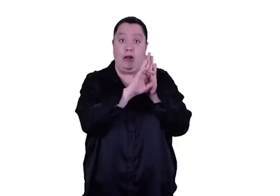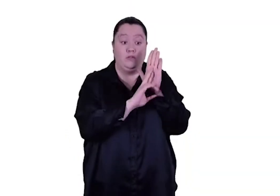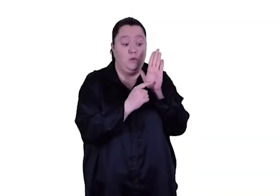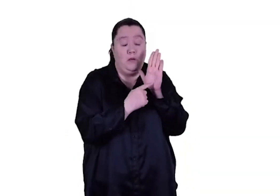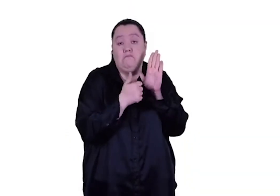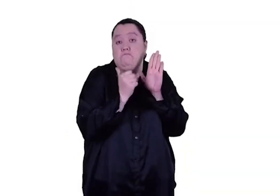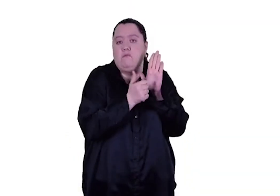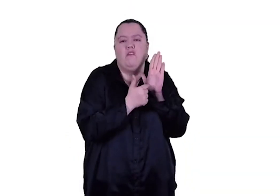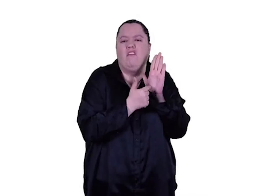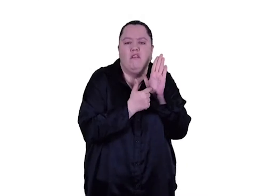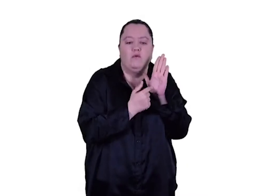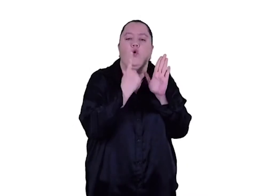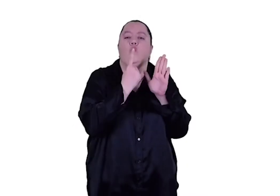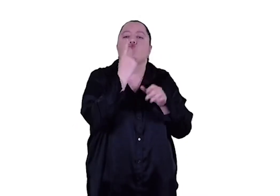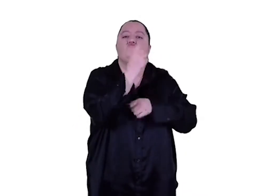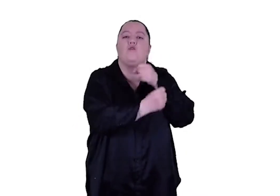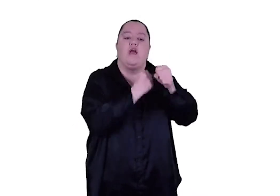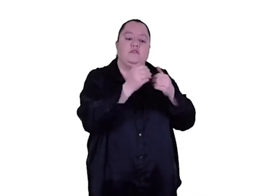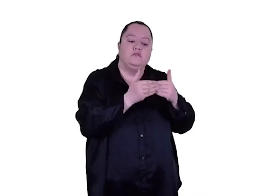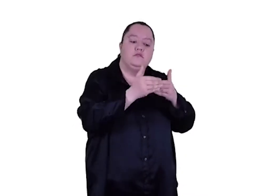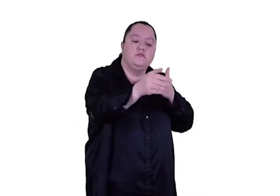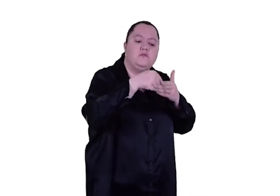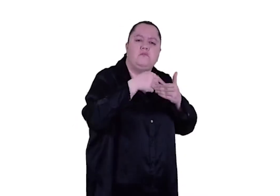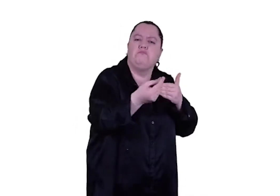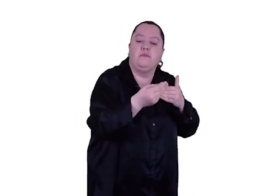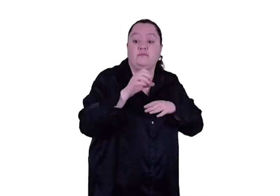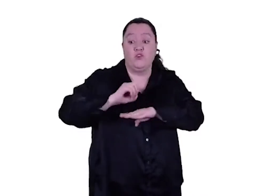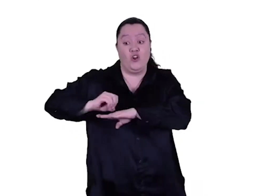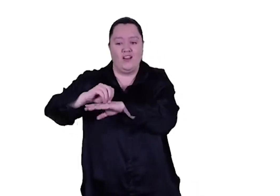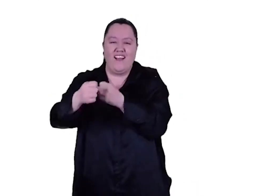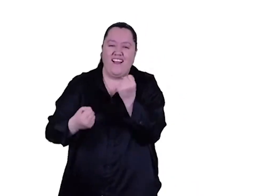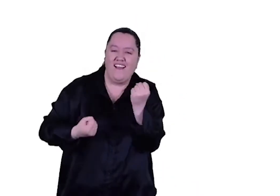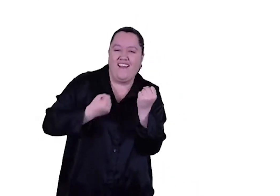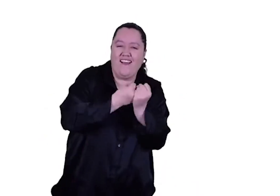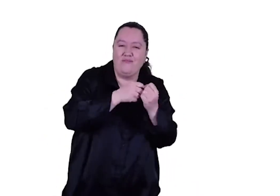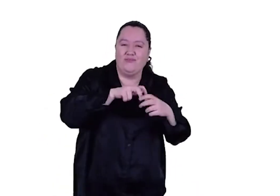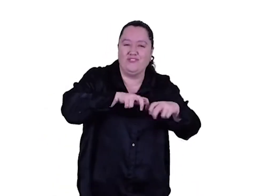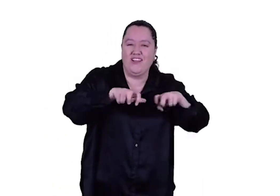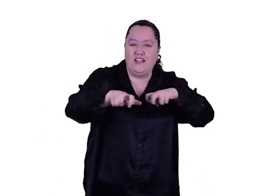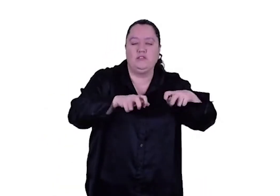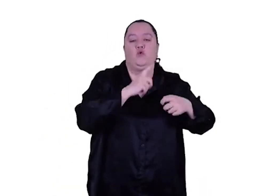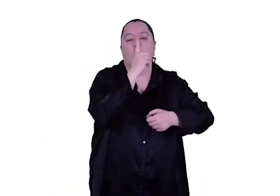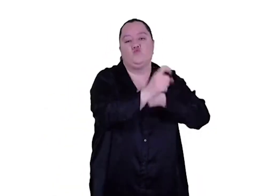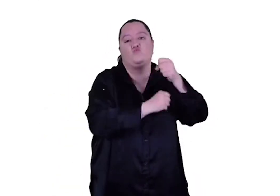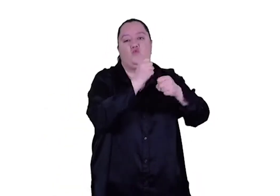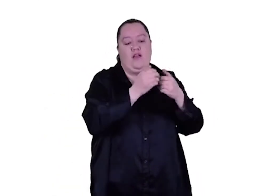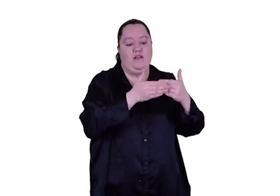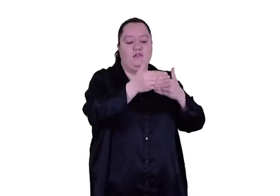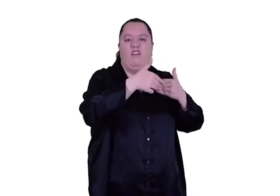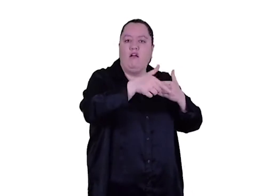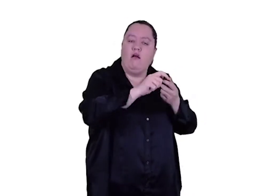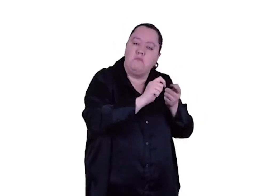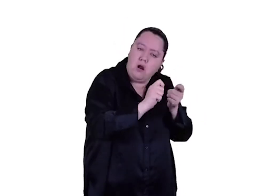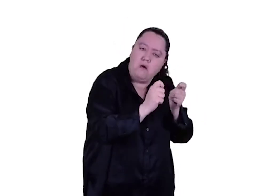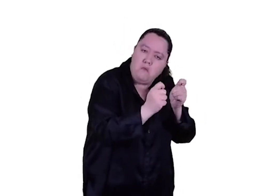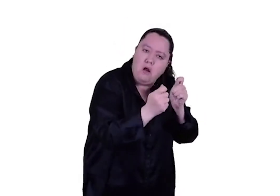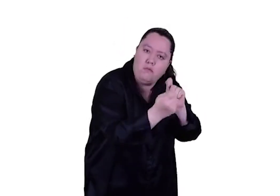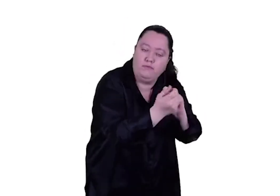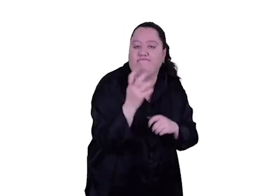la misma resolución dice que hay un año de transición para los organismos de apoyo al tránsito eso que significa pues que todavía